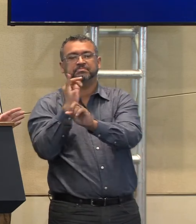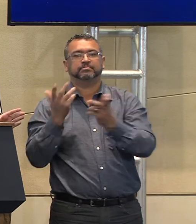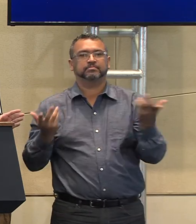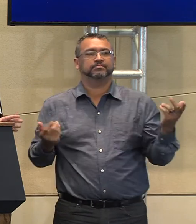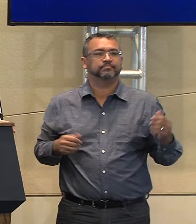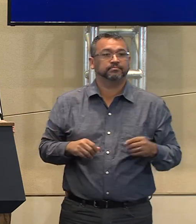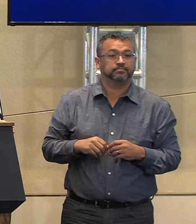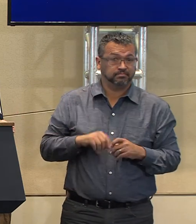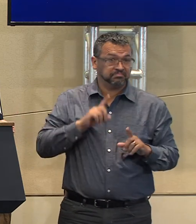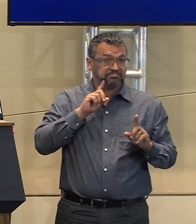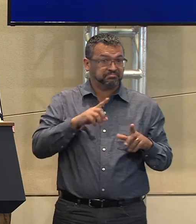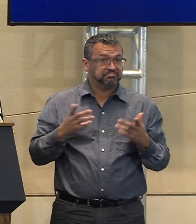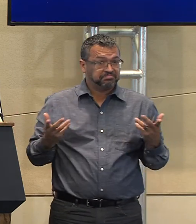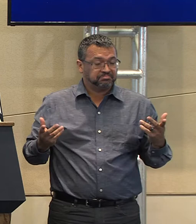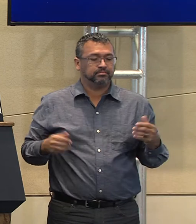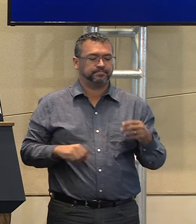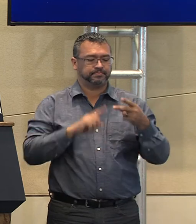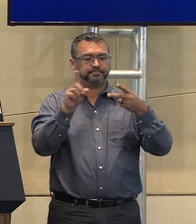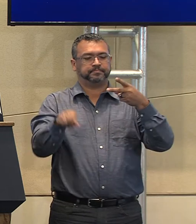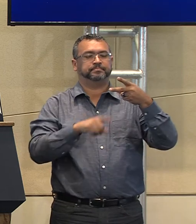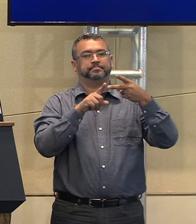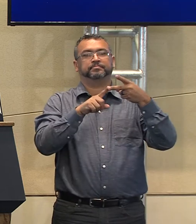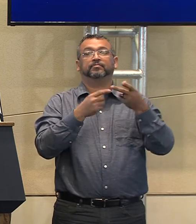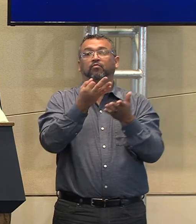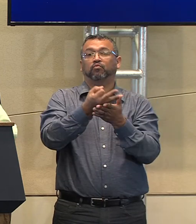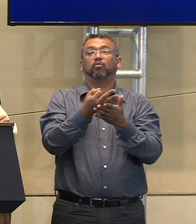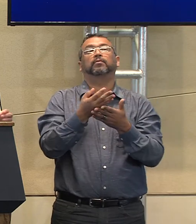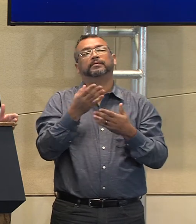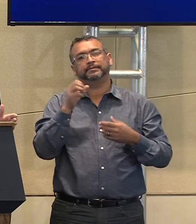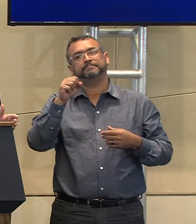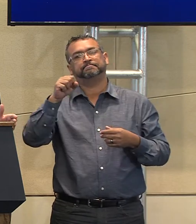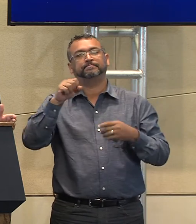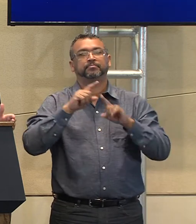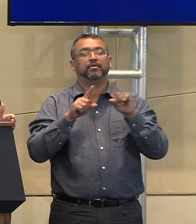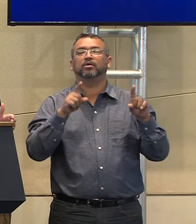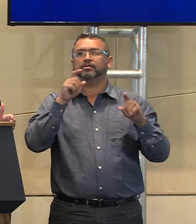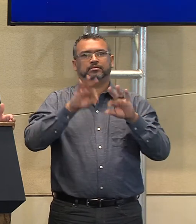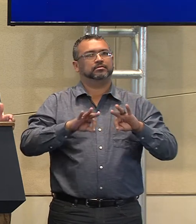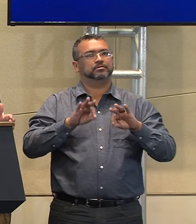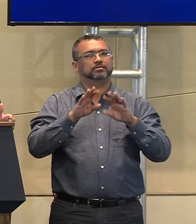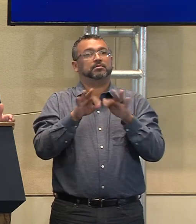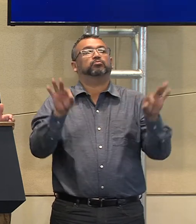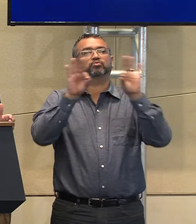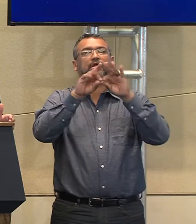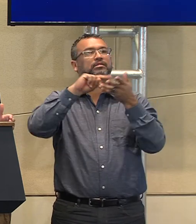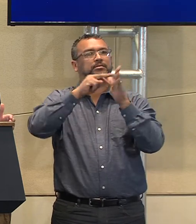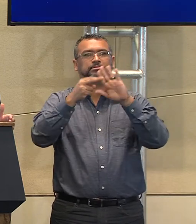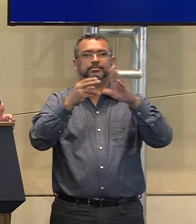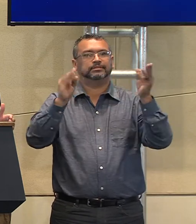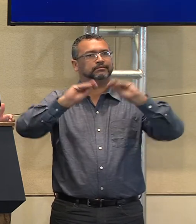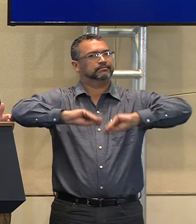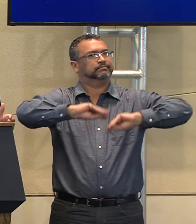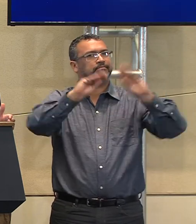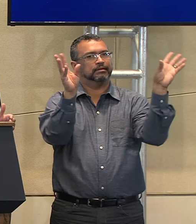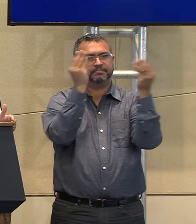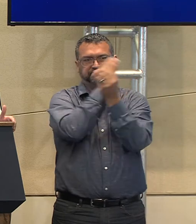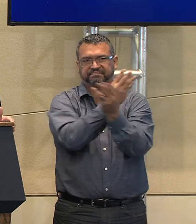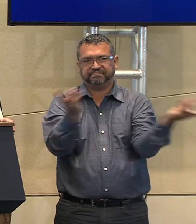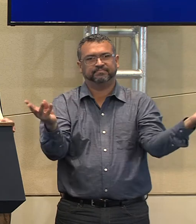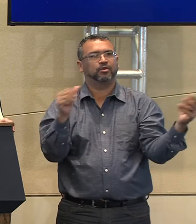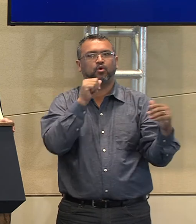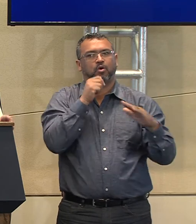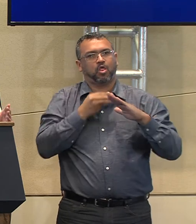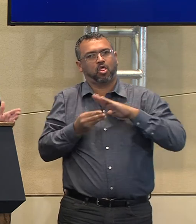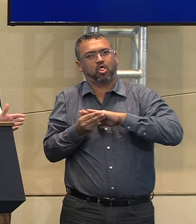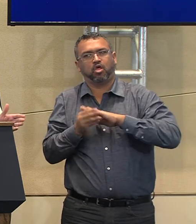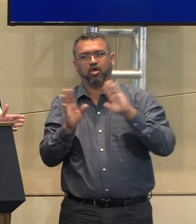Eso te contesta básicamente la primera pregunta. Lo de los fondos, ciertamente, aquí lo que hay que dar es transparencia. Hay unos reclamos legítimos de la